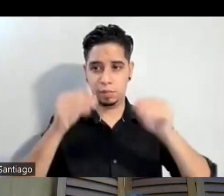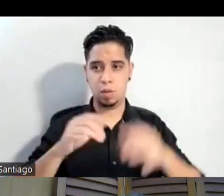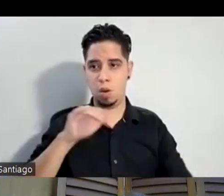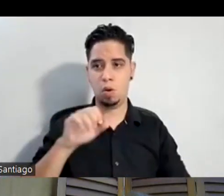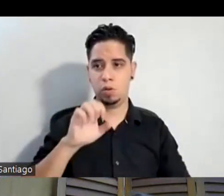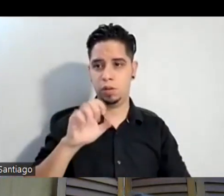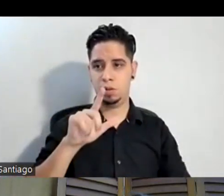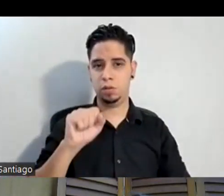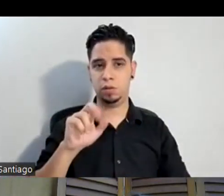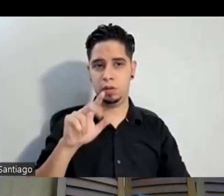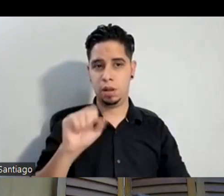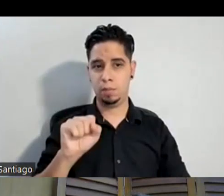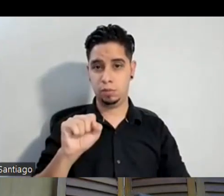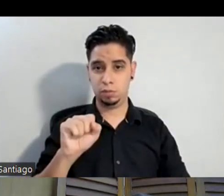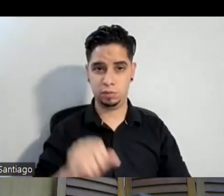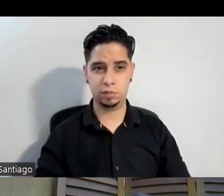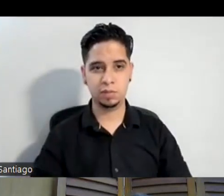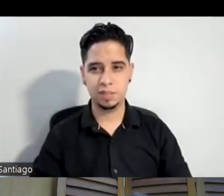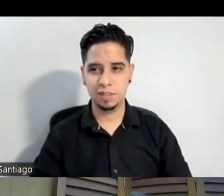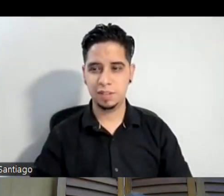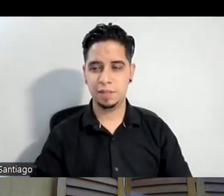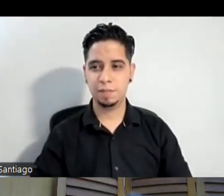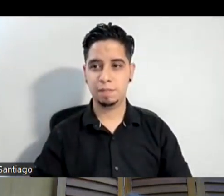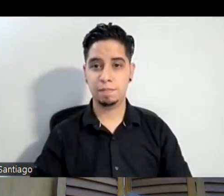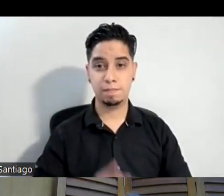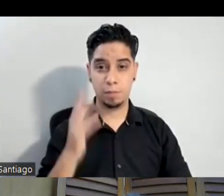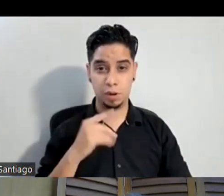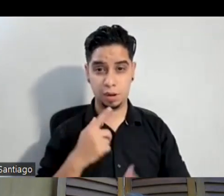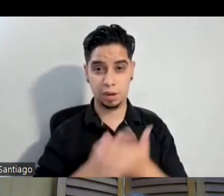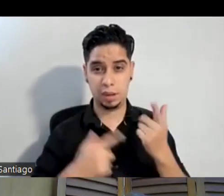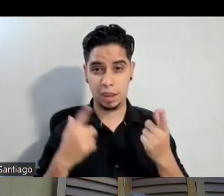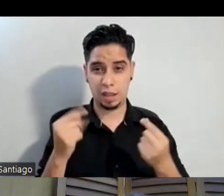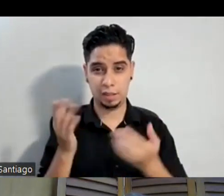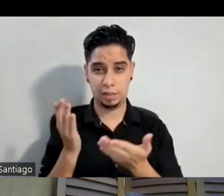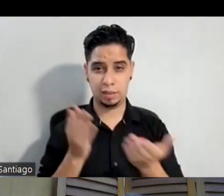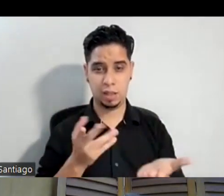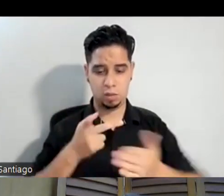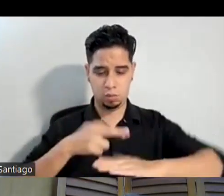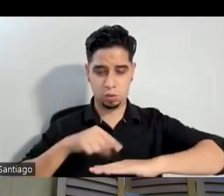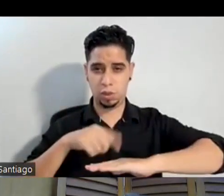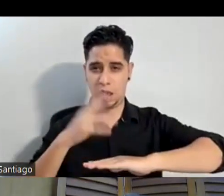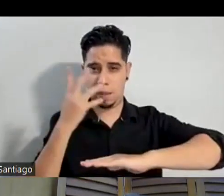profe porque nos trae un Puerto Rico tan hermoso tan